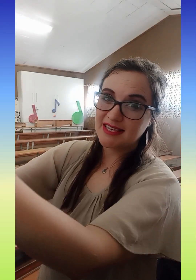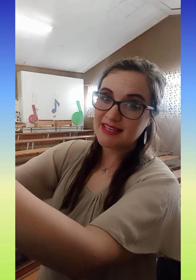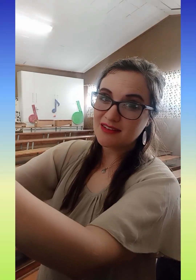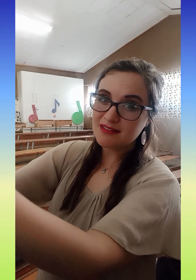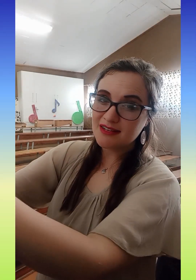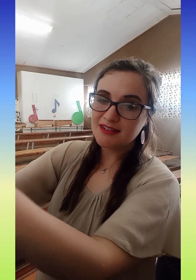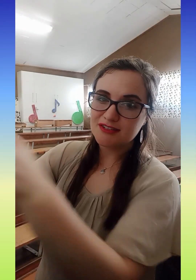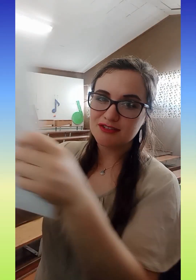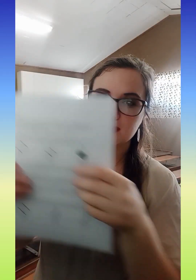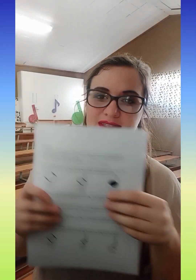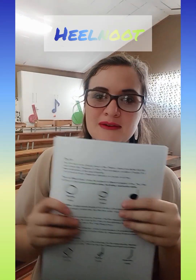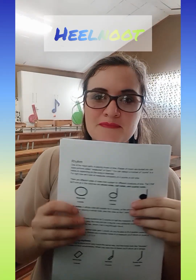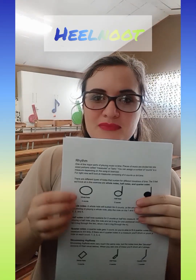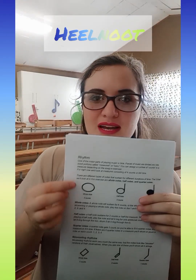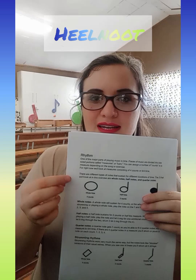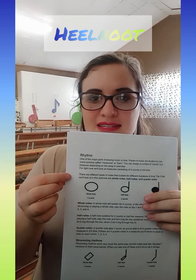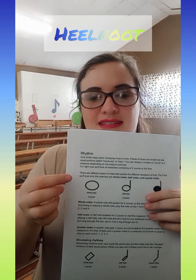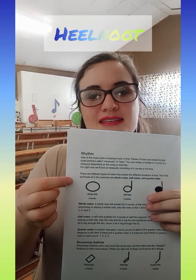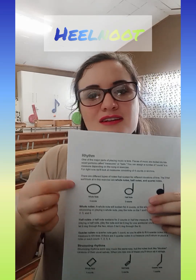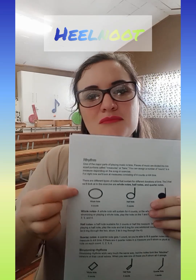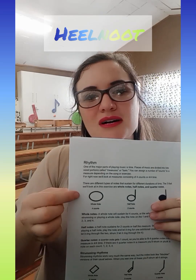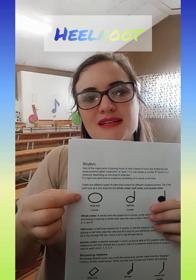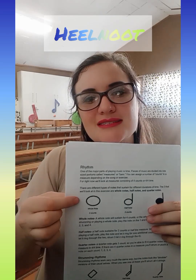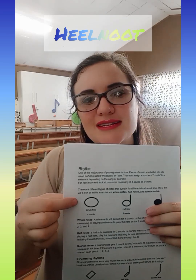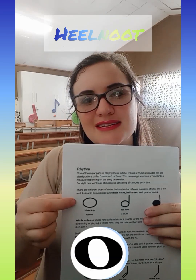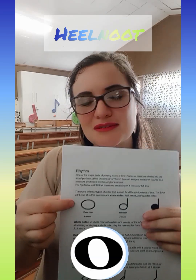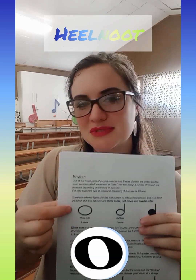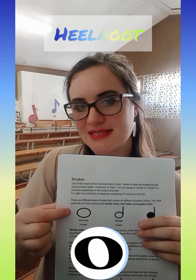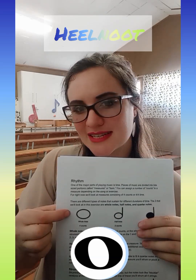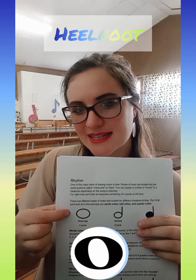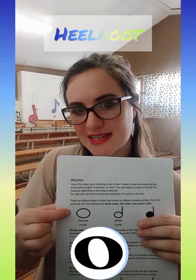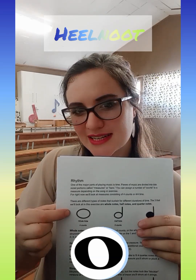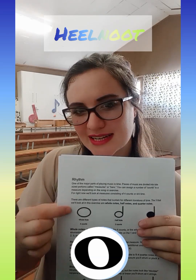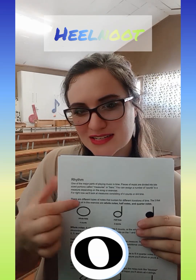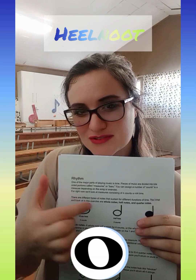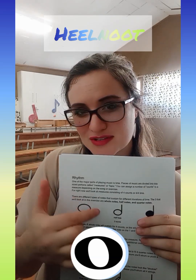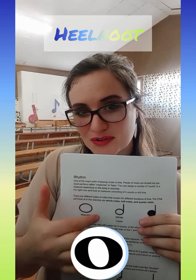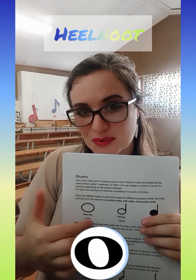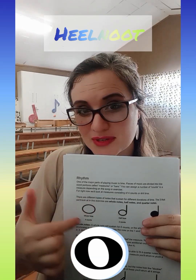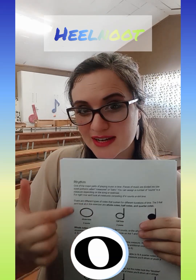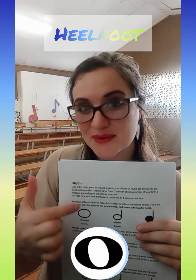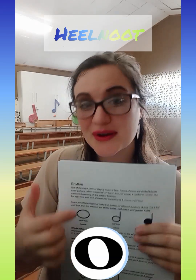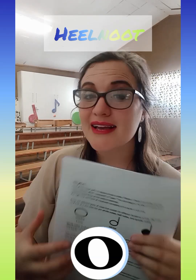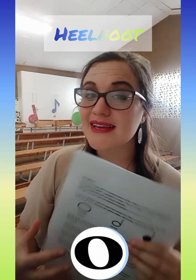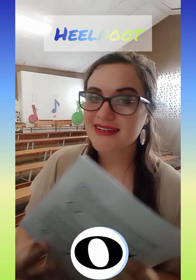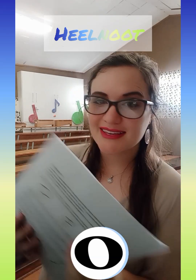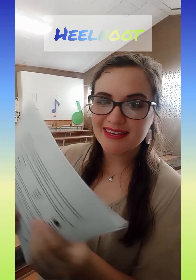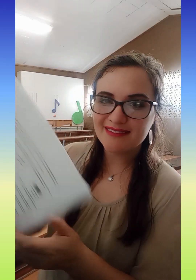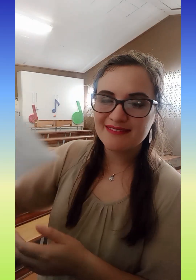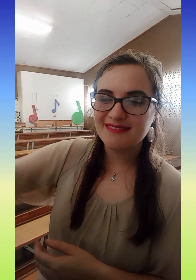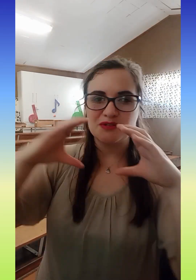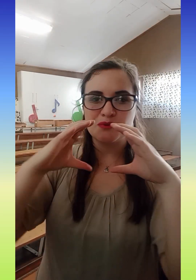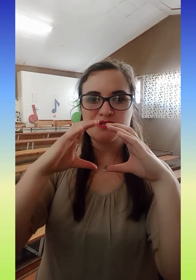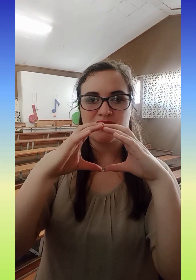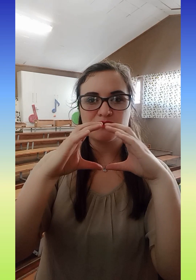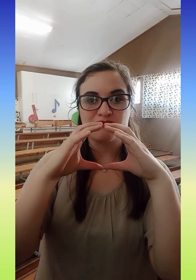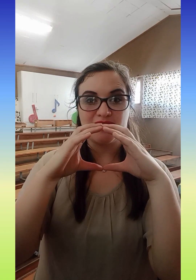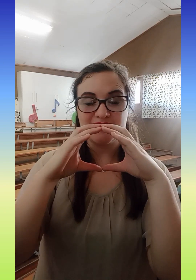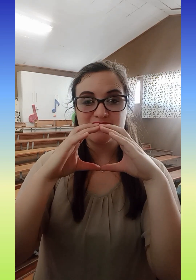geel noot. Hy is die heel makkelijste ene om te tekene, like net soos ronde ou eierkie. Ons gaan omwees